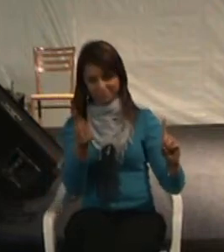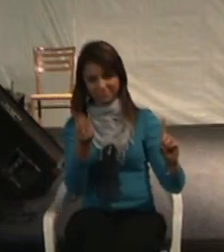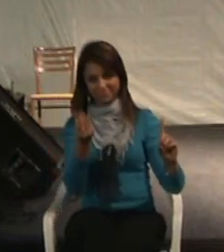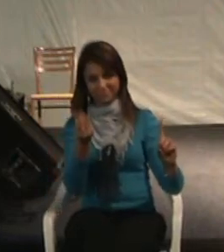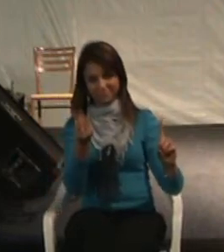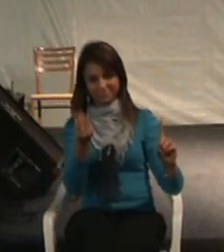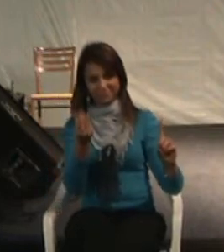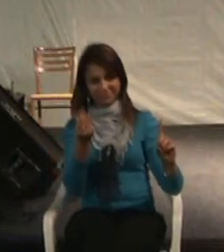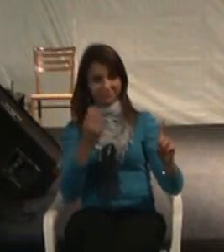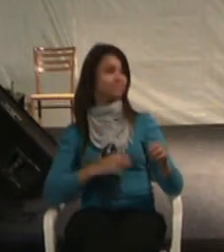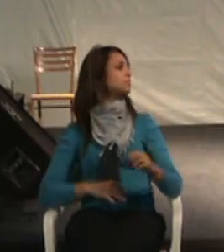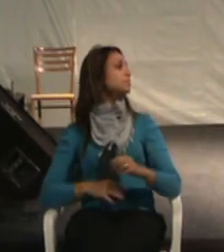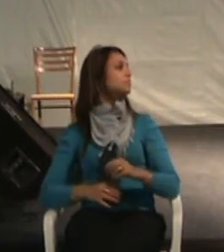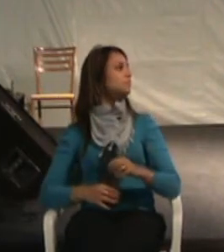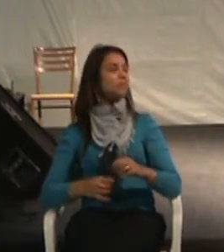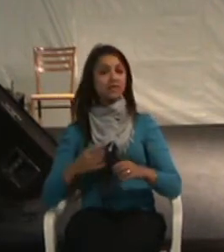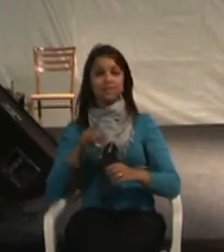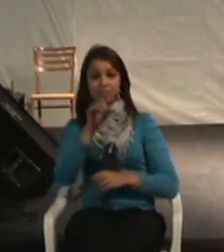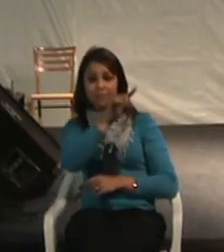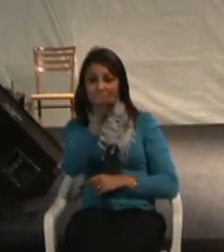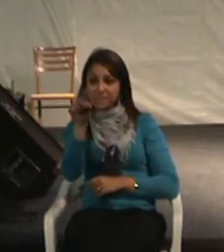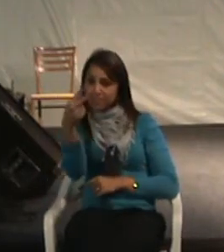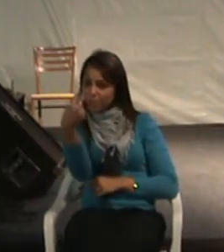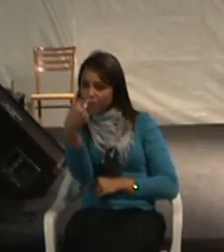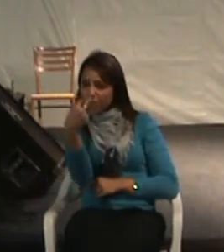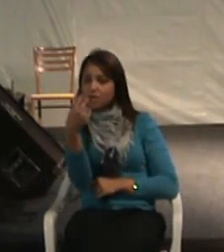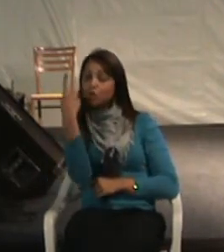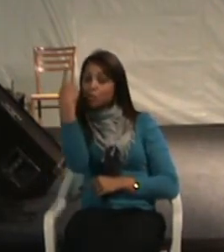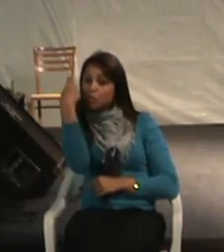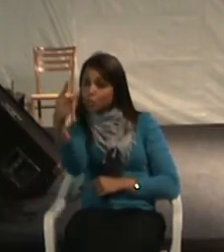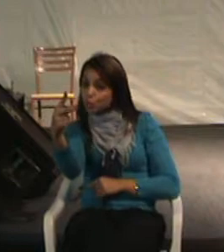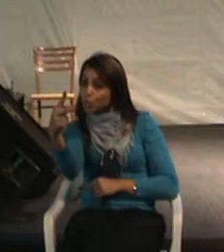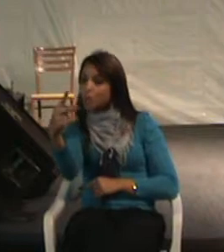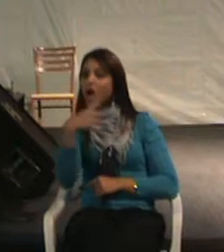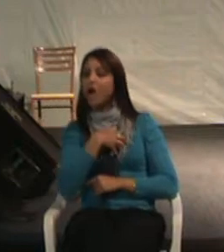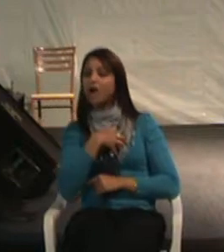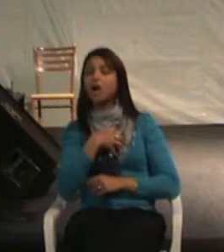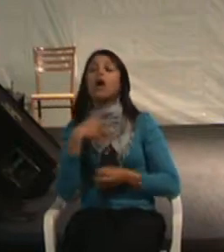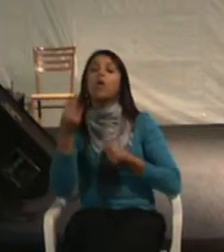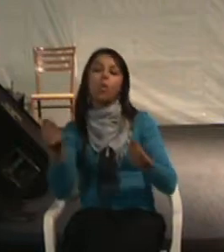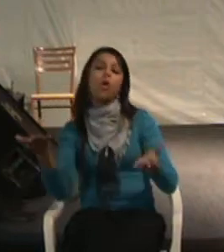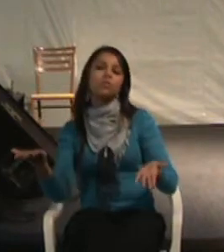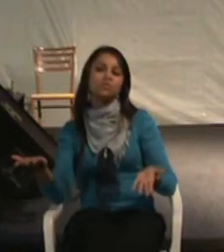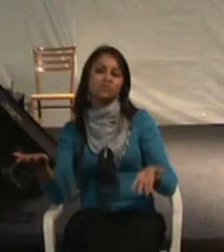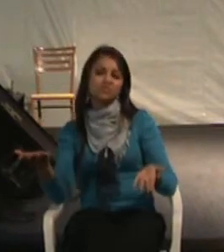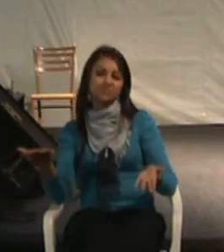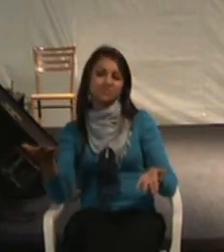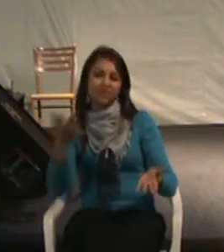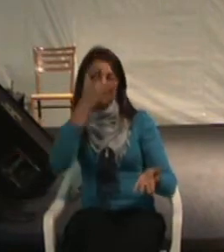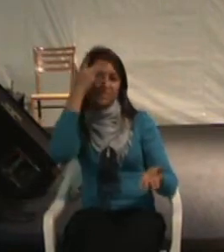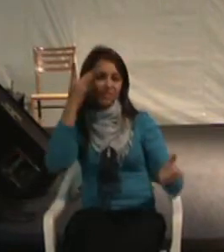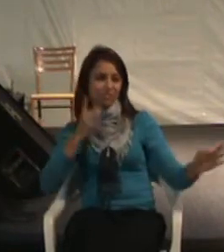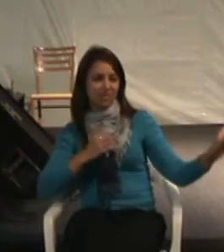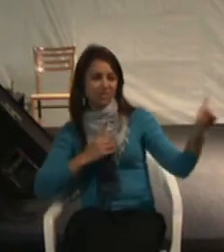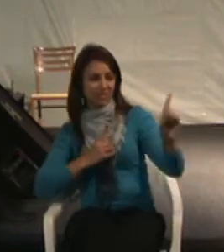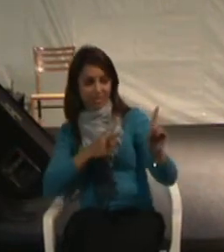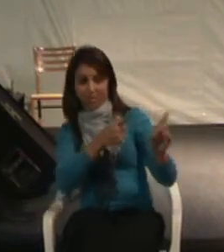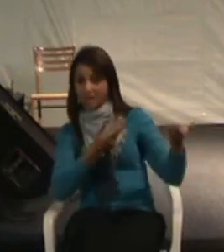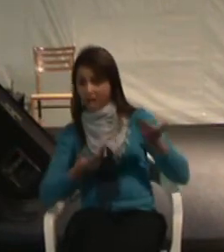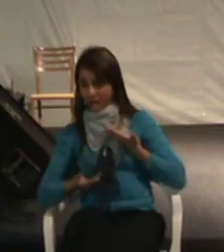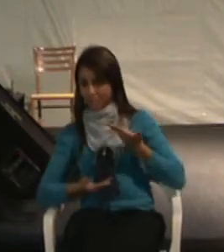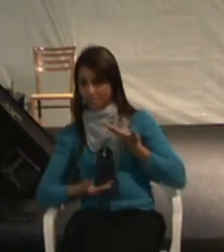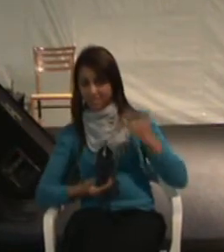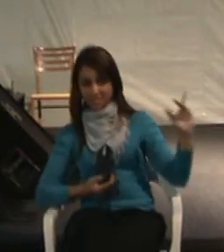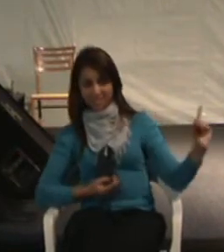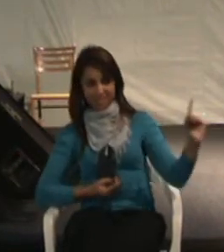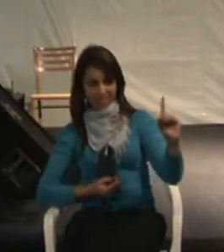a tua, você que está me olhando, qual é a tua atitude diante de um companheiro, um